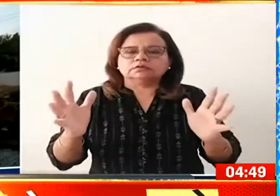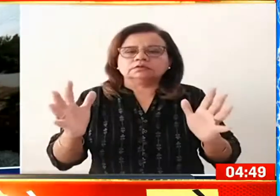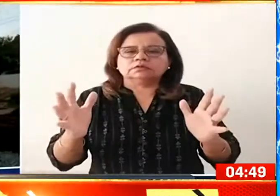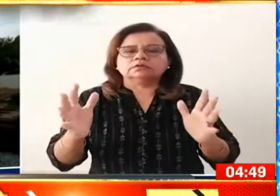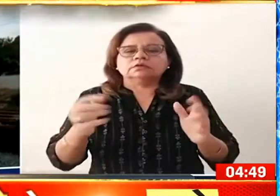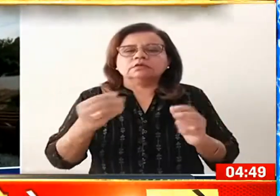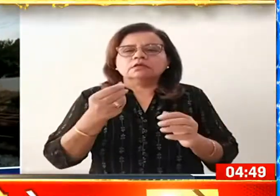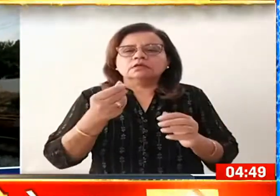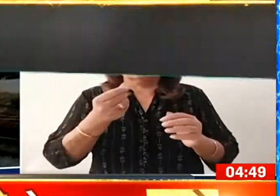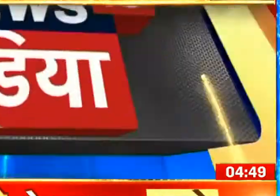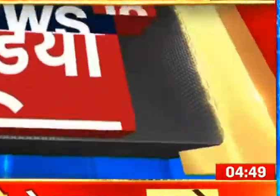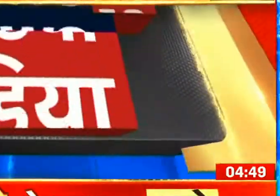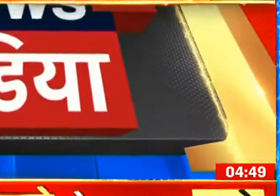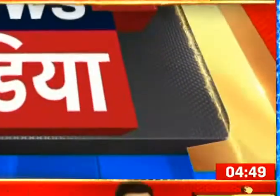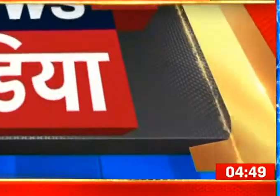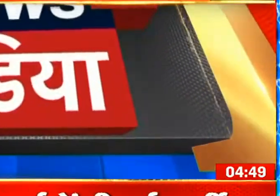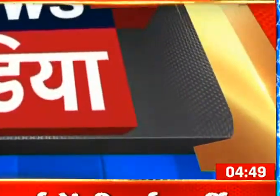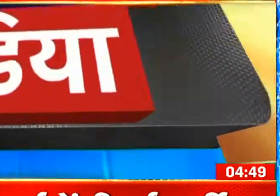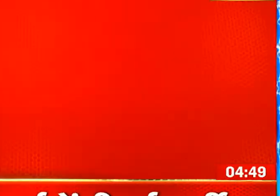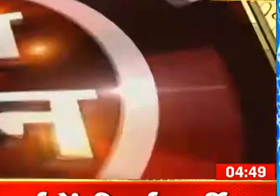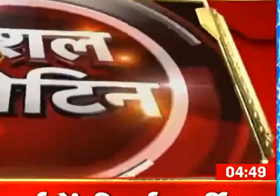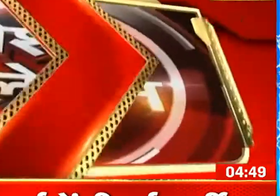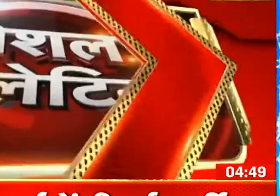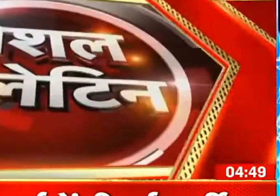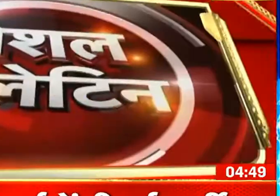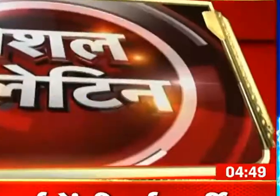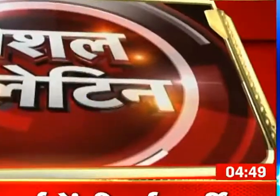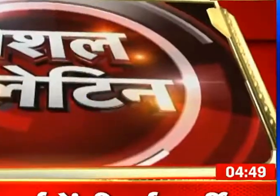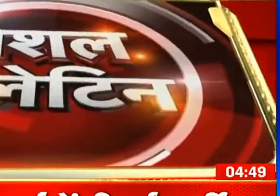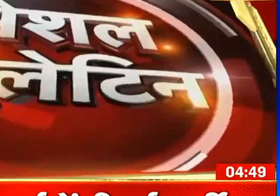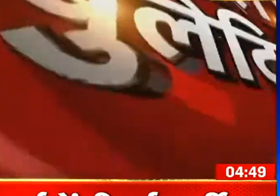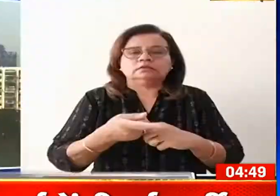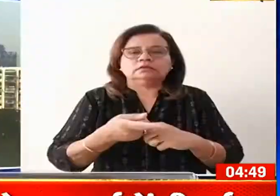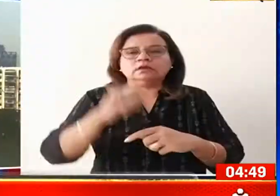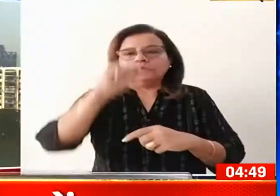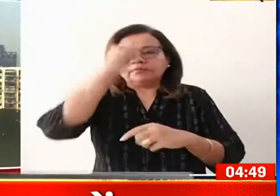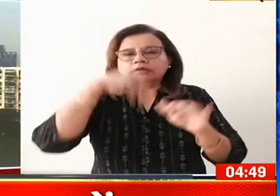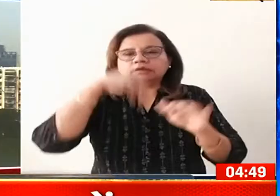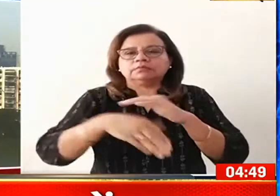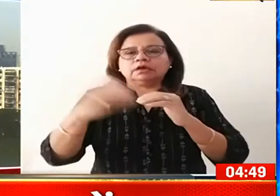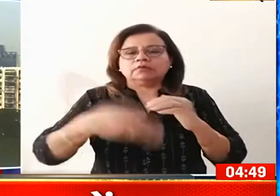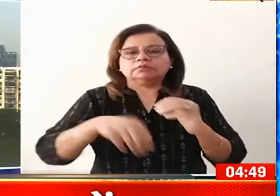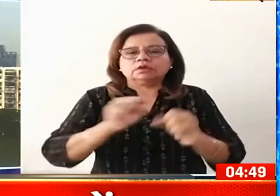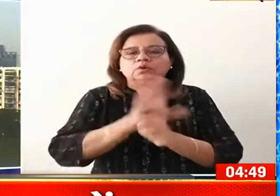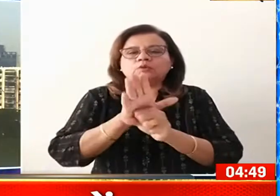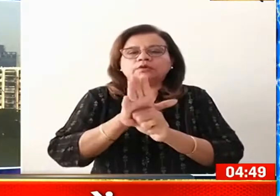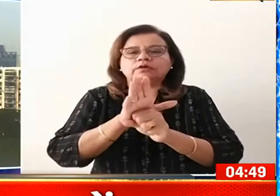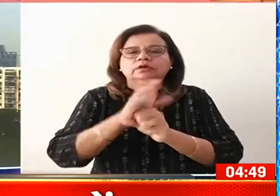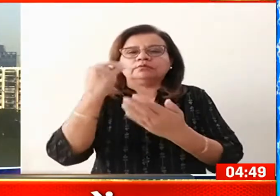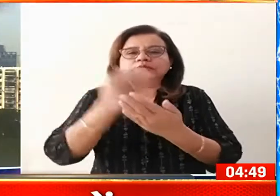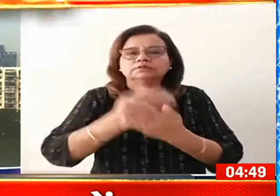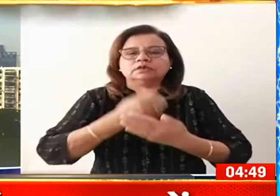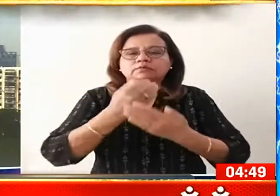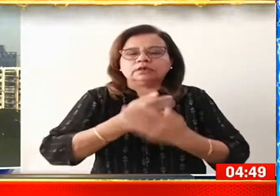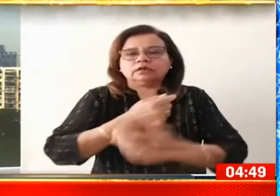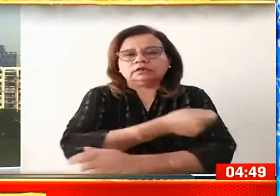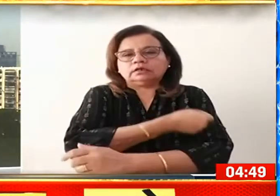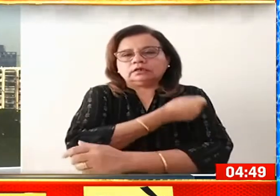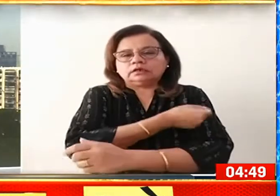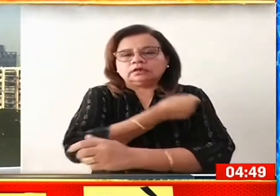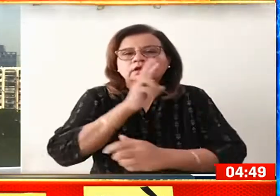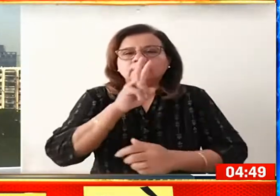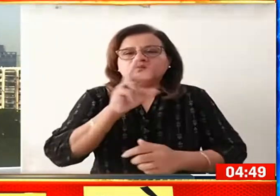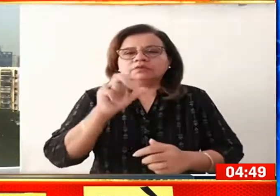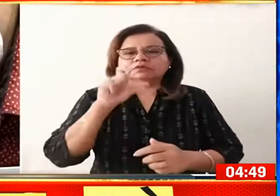चिकिस्सा ऑक्सिजन मोहिया कराई जा सके भारत में अब तक COVID-19 से बचाव के लिए ठीके की 20 करोड